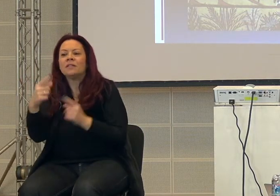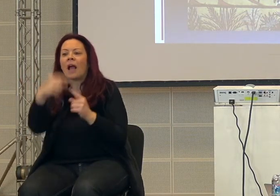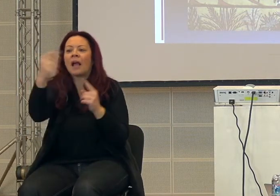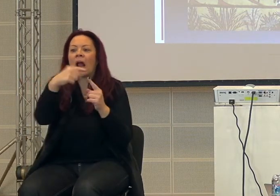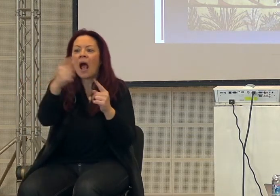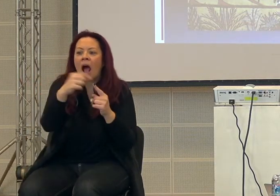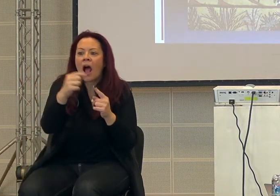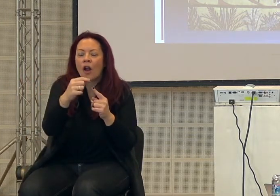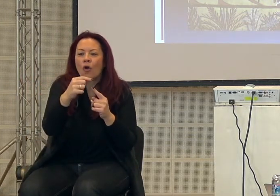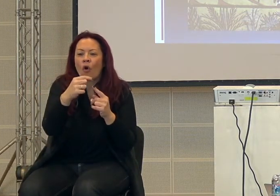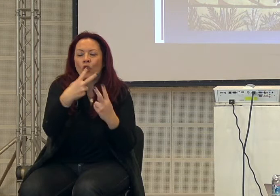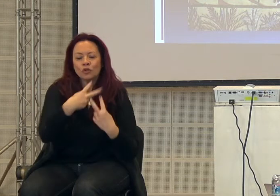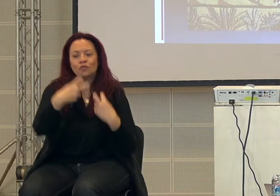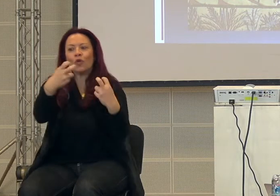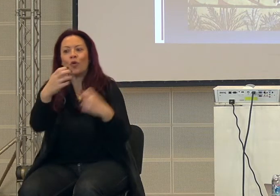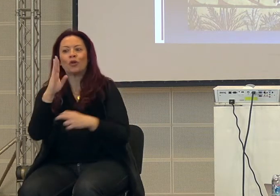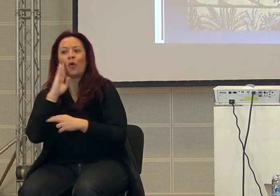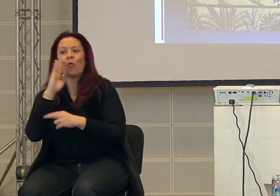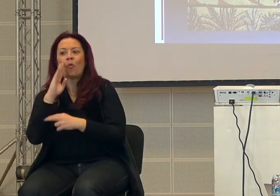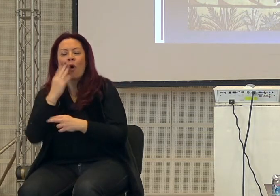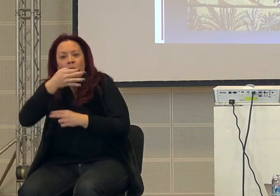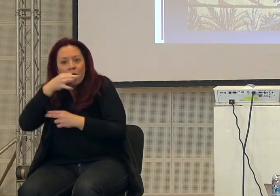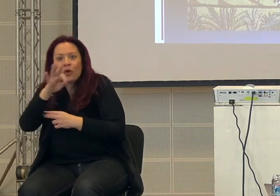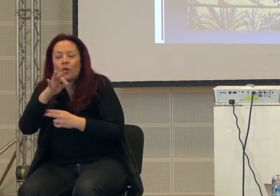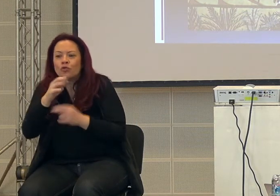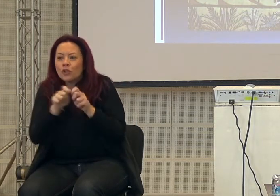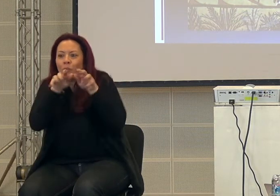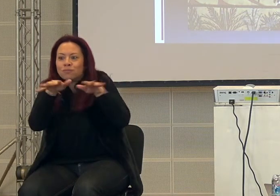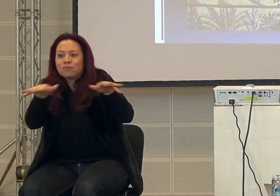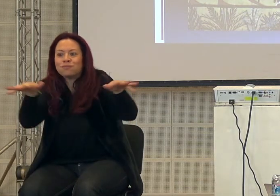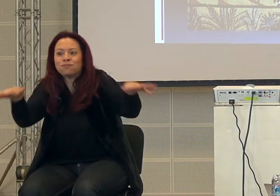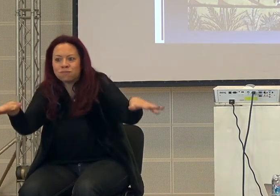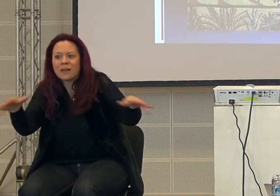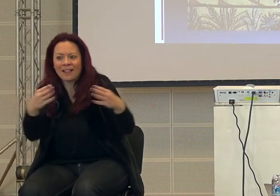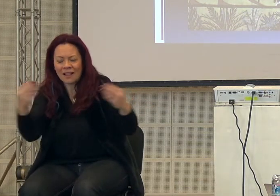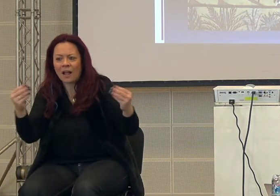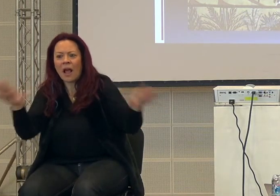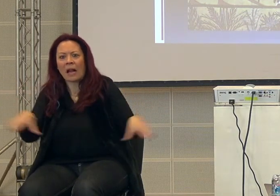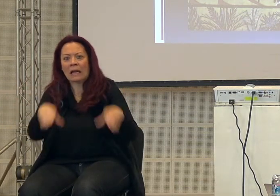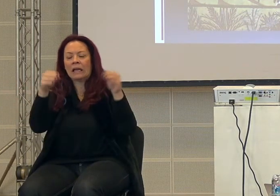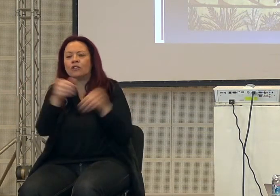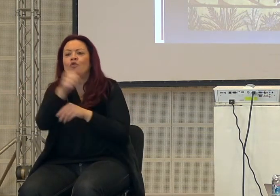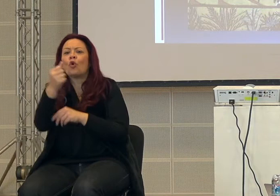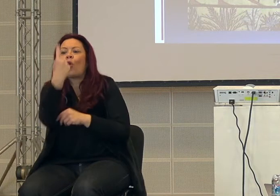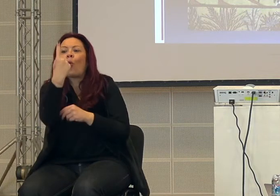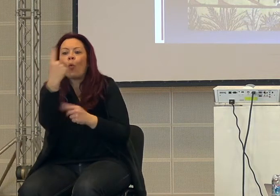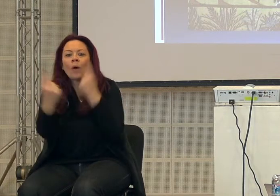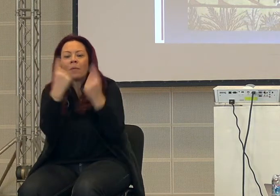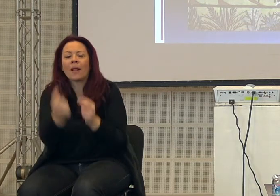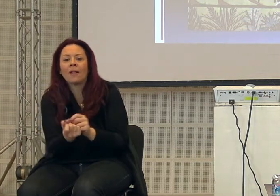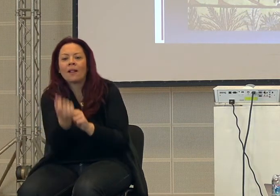sfruttando l'uomo è riuscito a moltiplicarsi tantissimo, perché? Perché all'inizio era solo una pianta